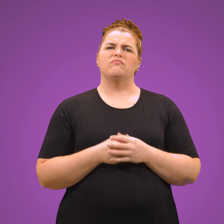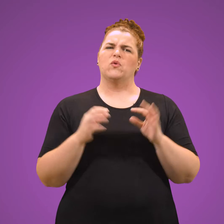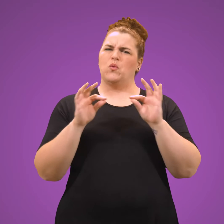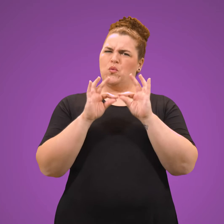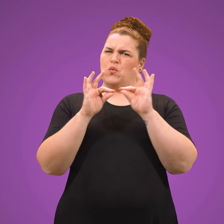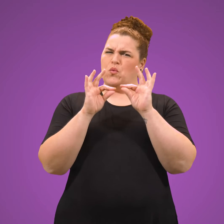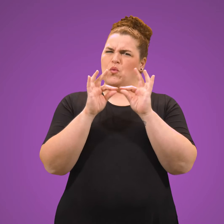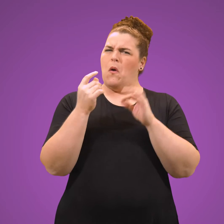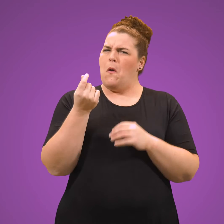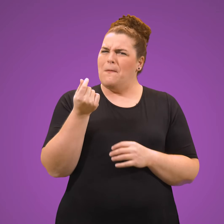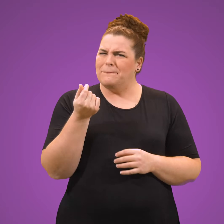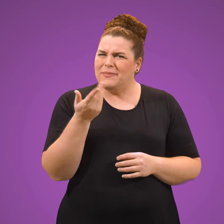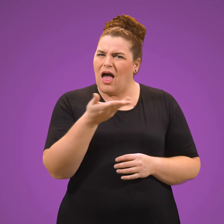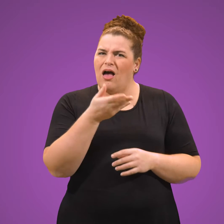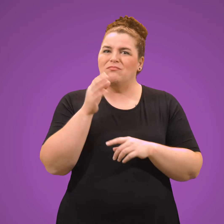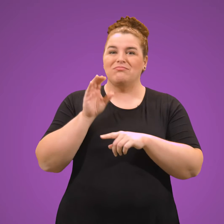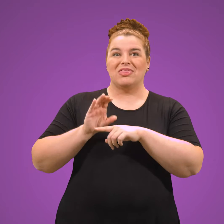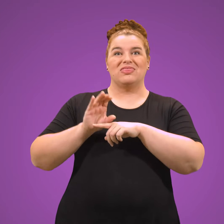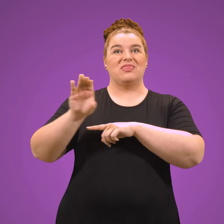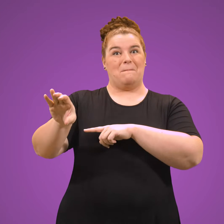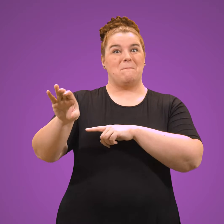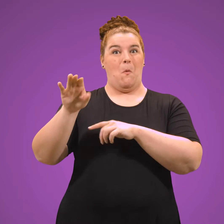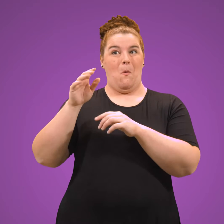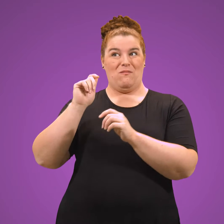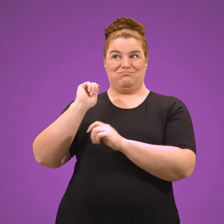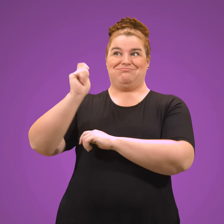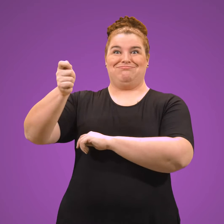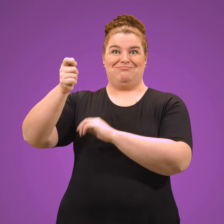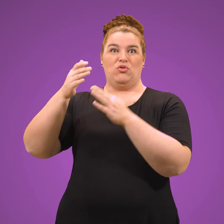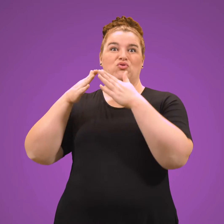Combien coûte le dépôt d'une demande au Tribunal administratif du logement?